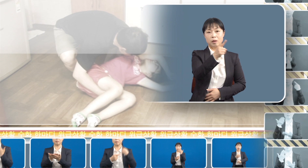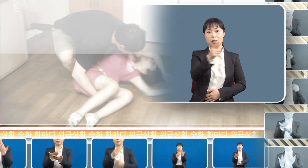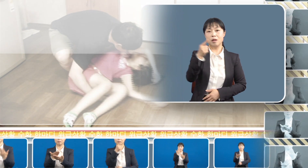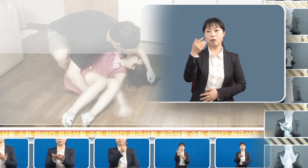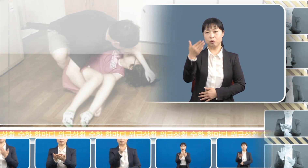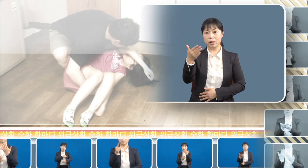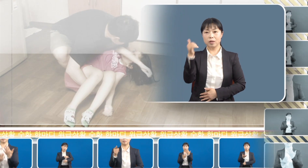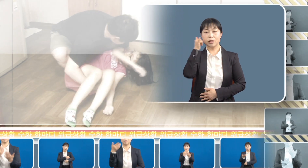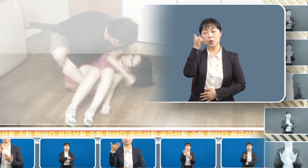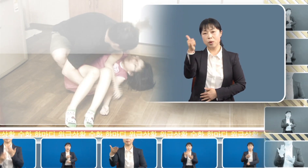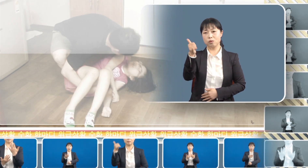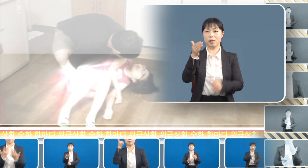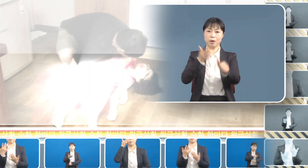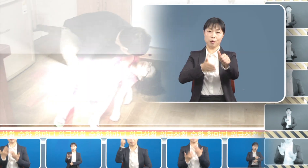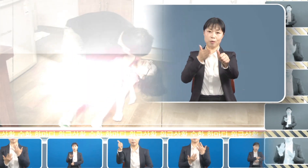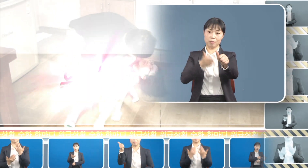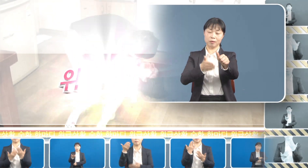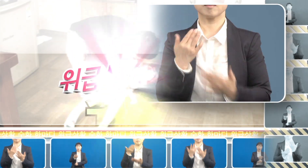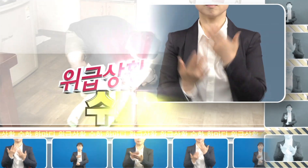떨어지다 떨어지다